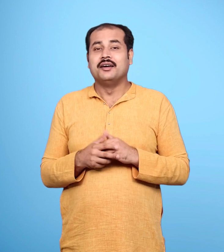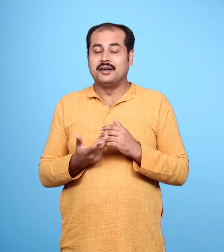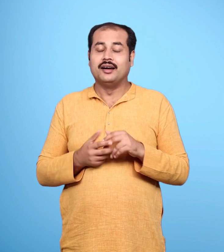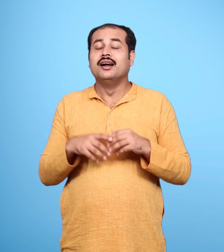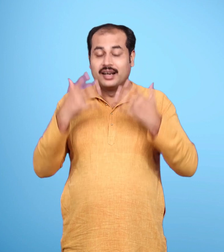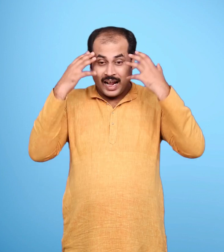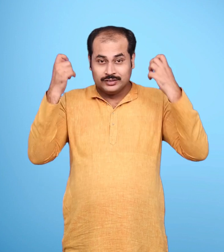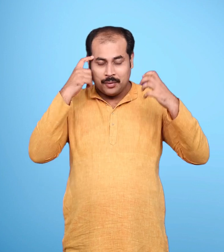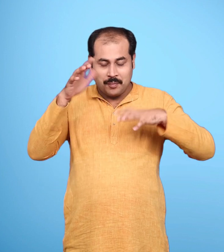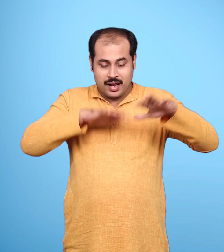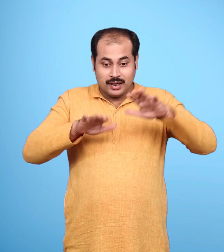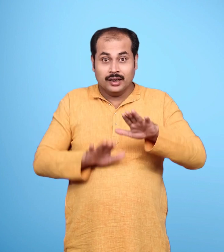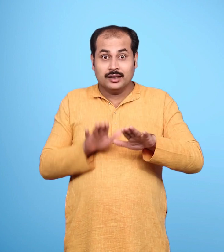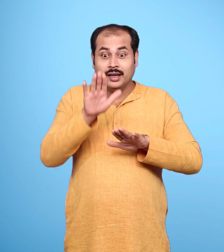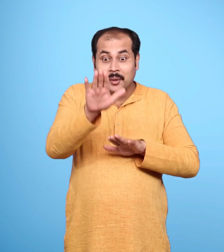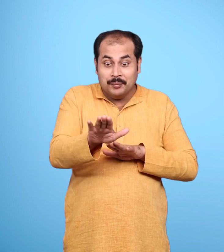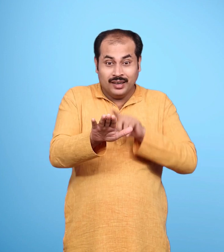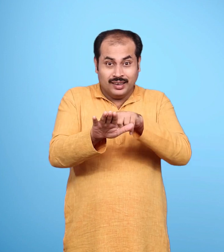वह अगली चरण की तयारी में जुट गया